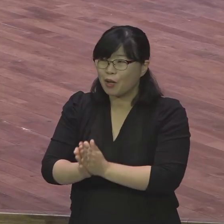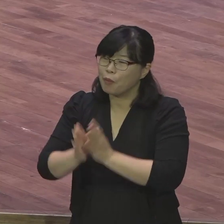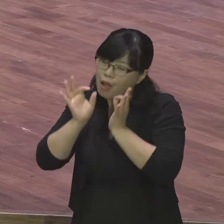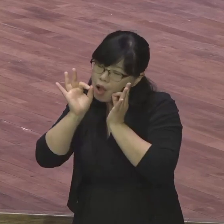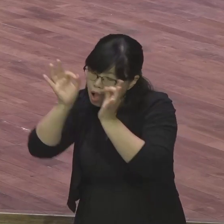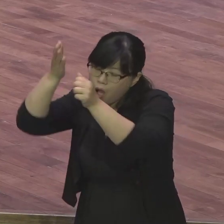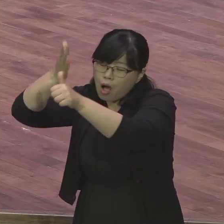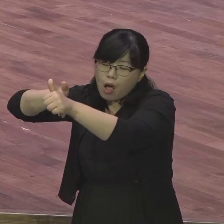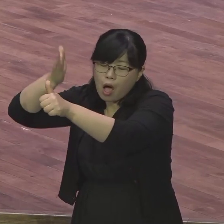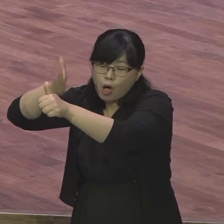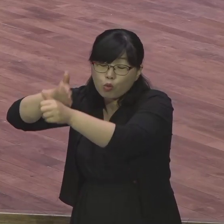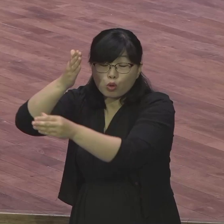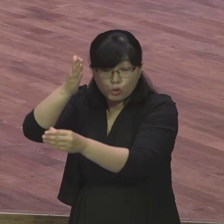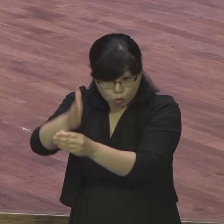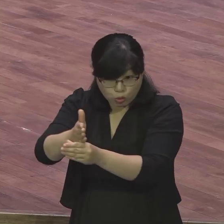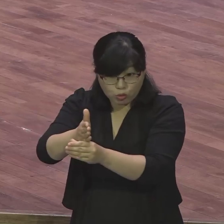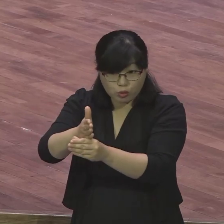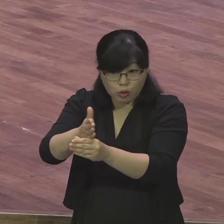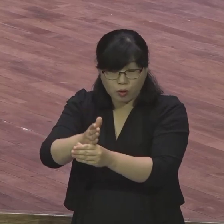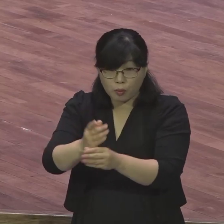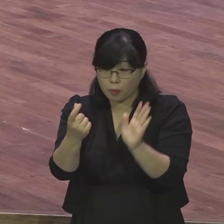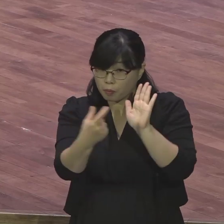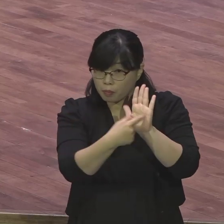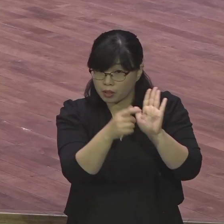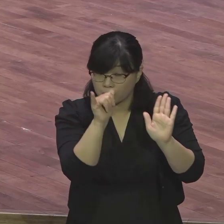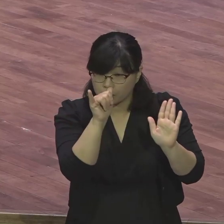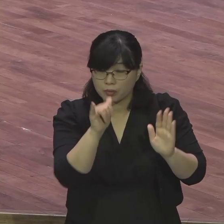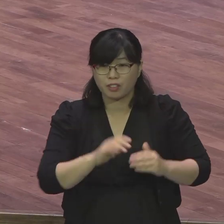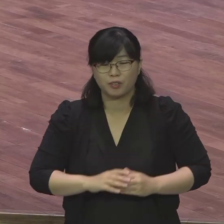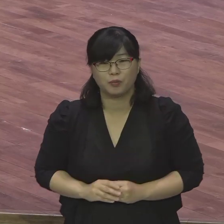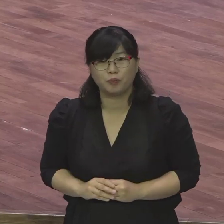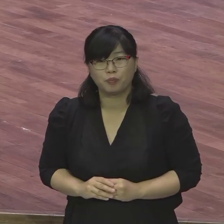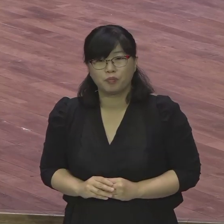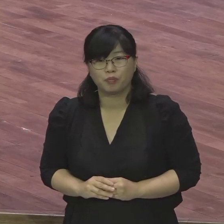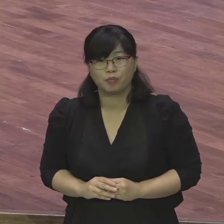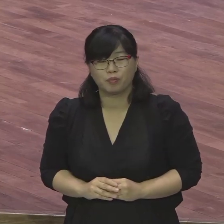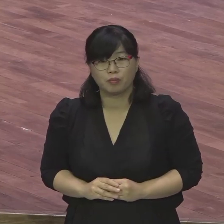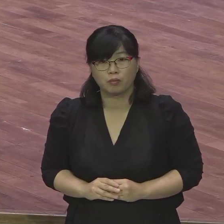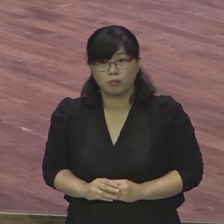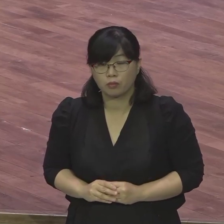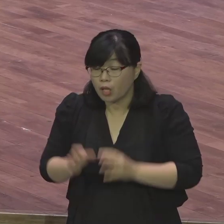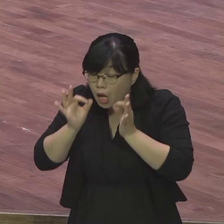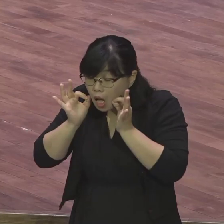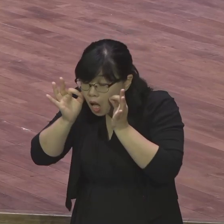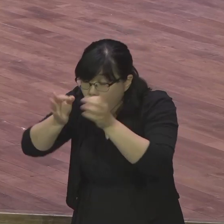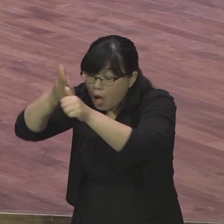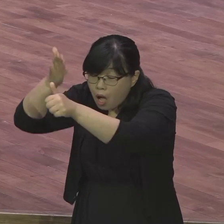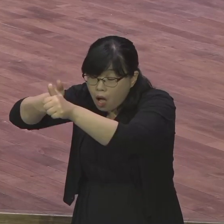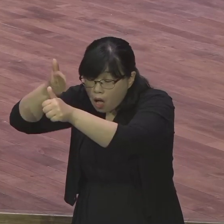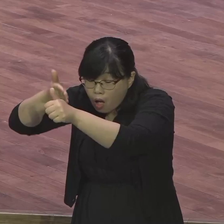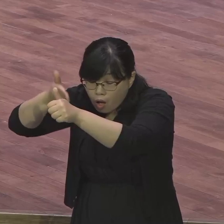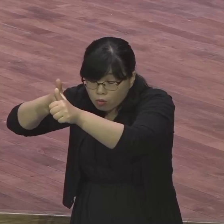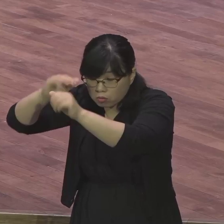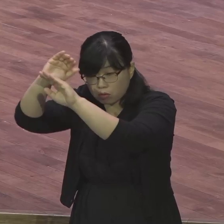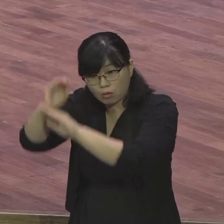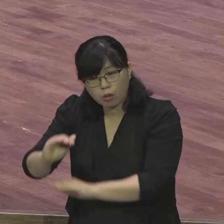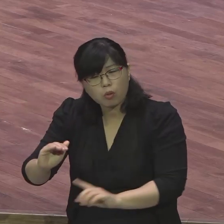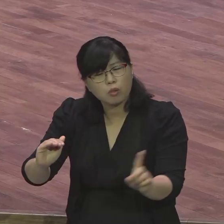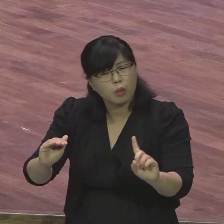무엇보다도 하나님의 뜻이 우리의 삶 현장에서 실제로 이루어지도록 성령 도우심이 성령이